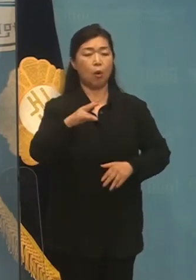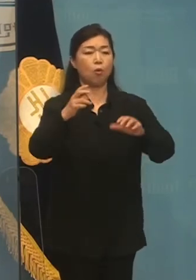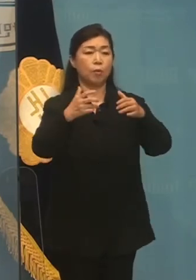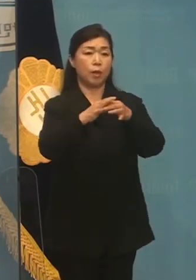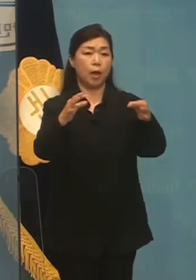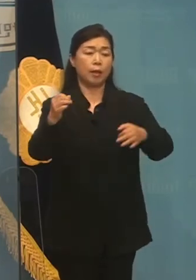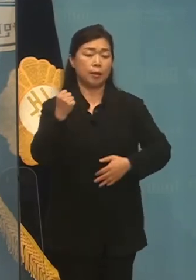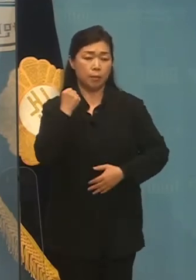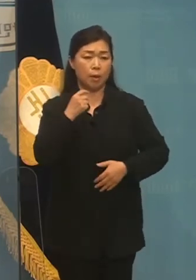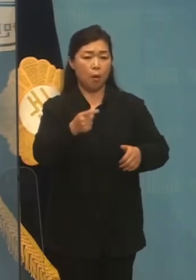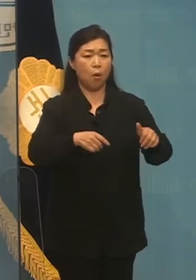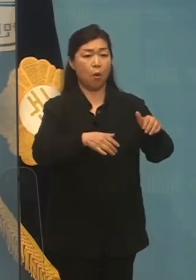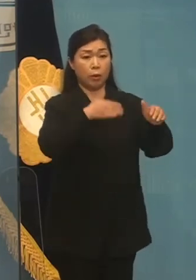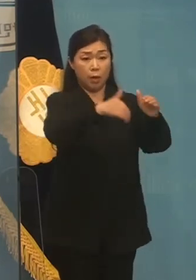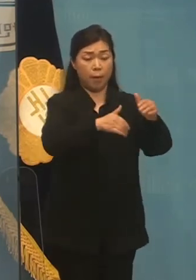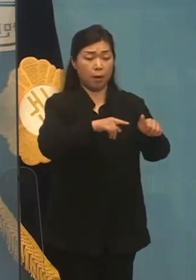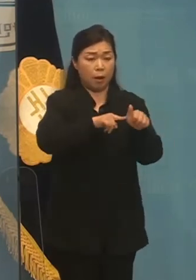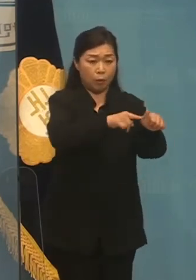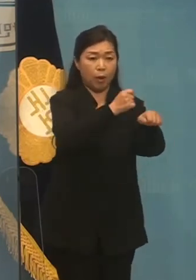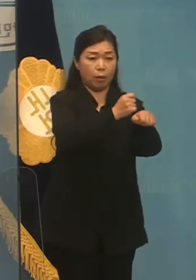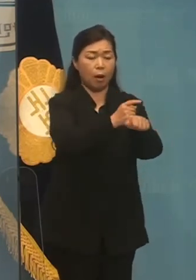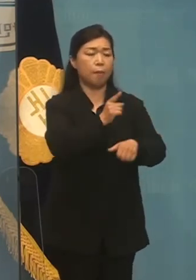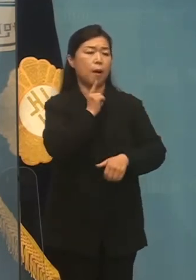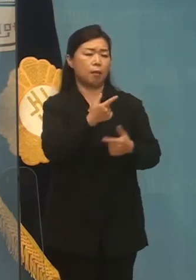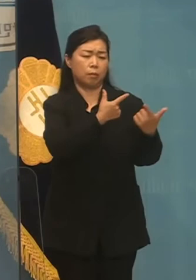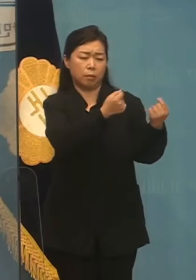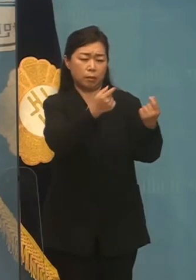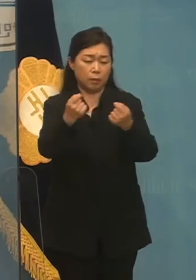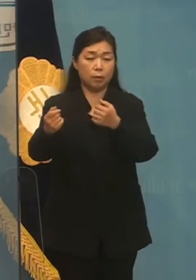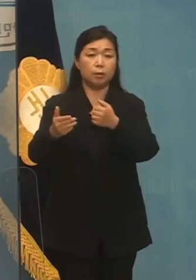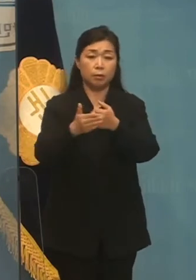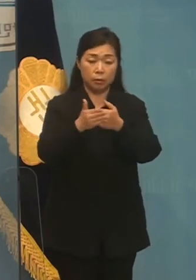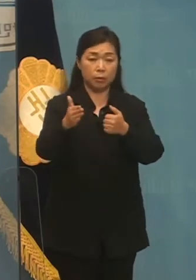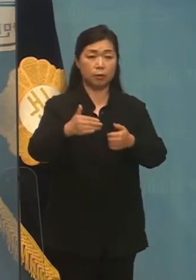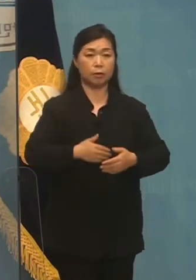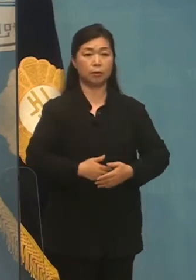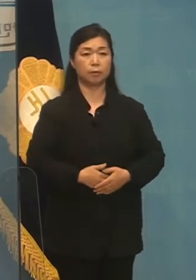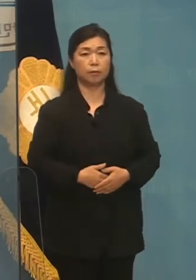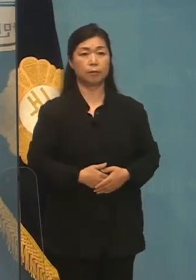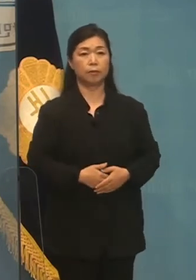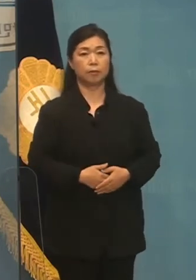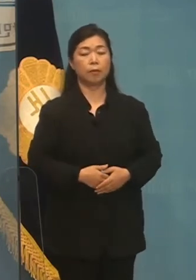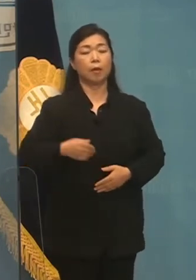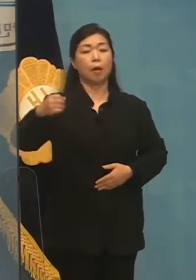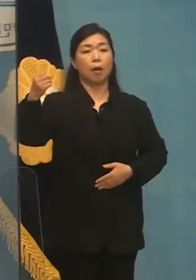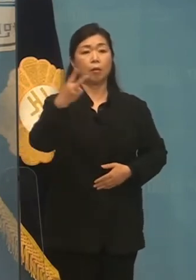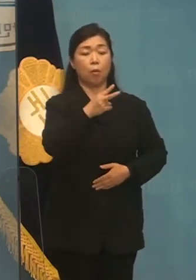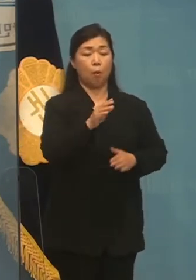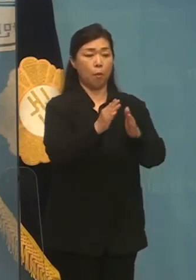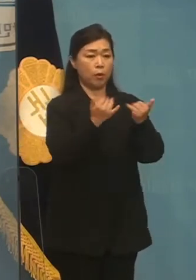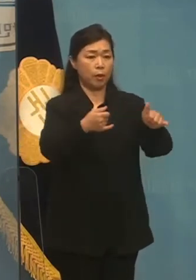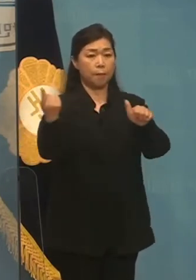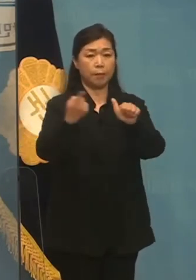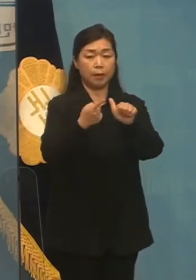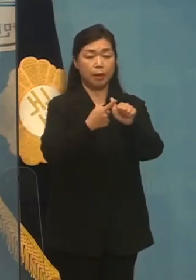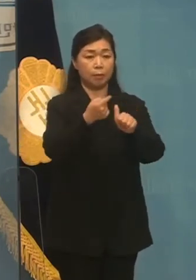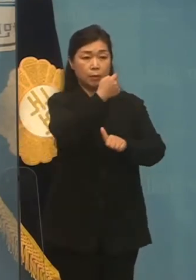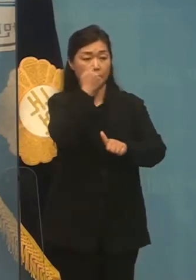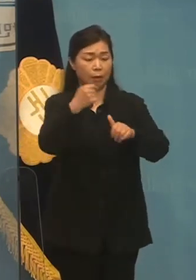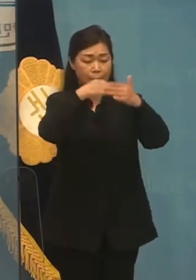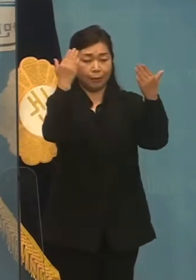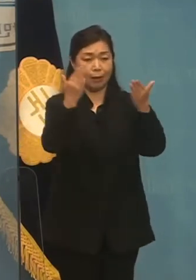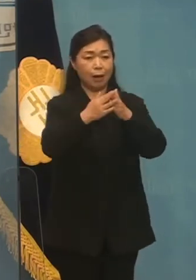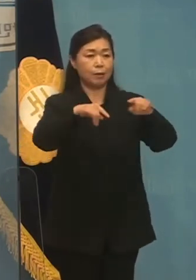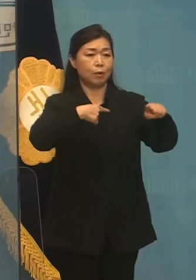개발을 강요했다는 등 일반적 주장으로 언론 플레이에 나섰습니다. 또한 자신에 대한 비판과 검증을 모두